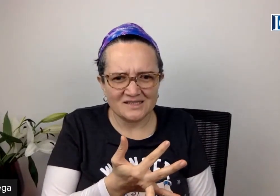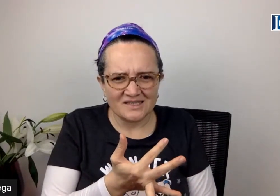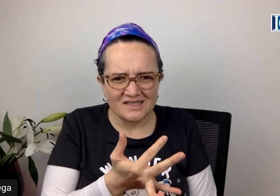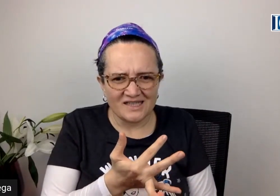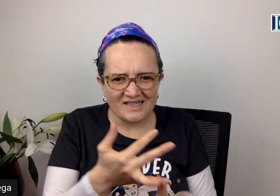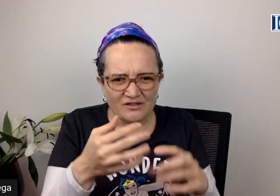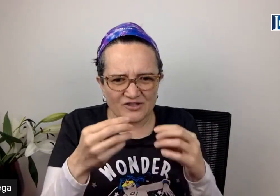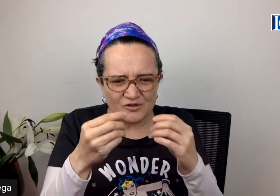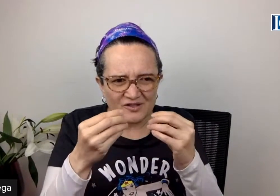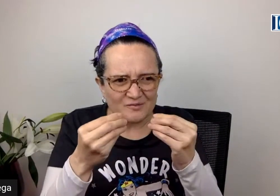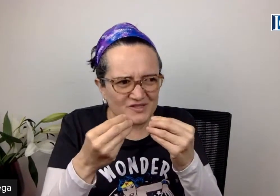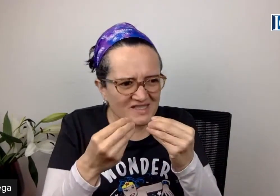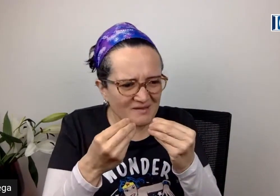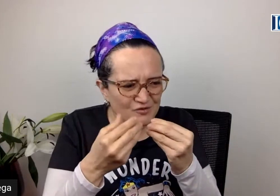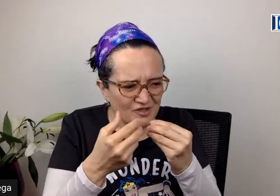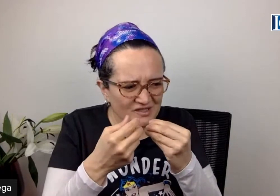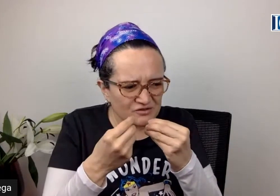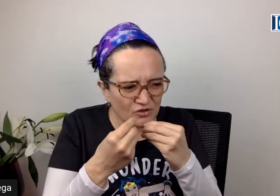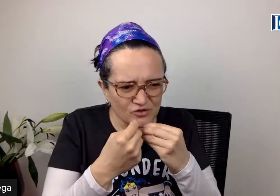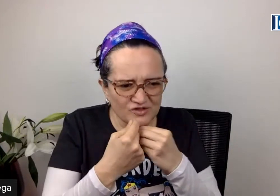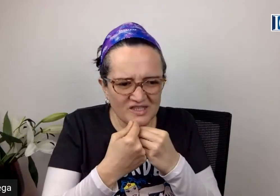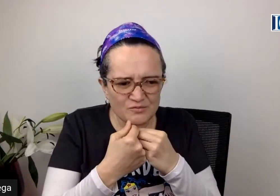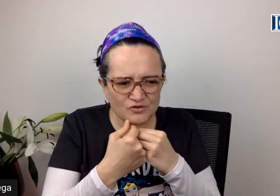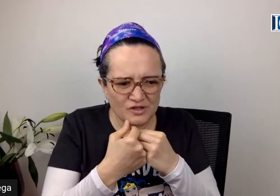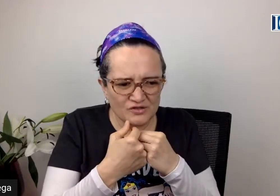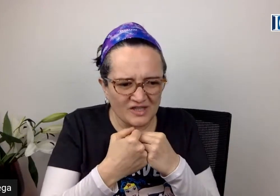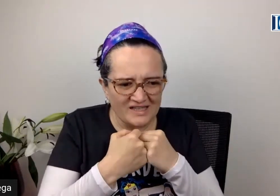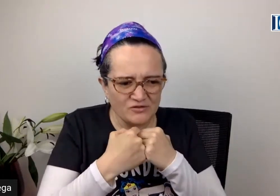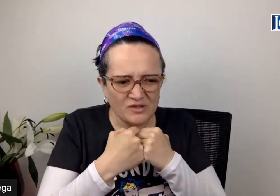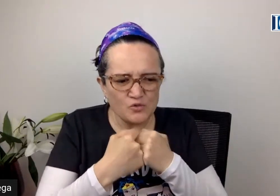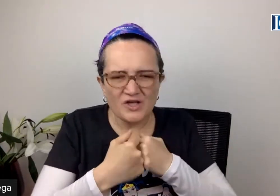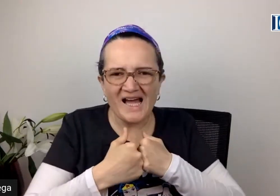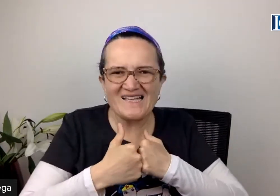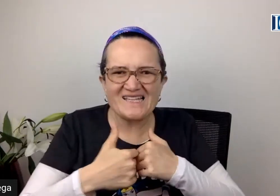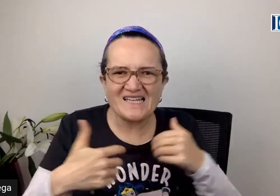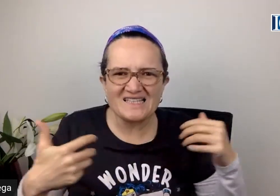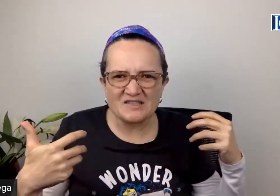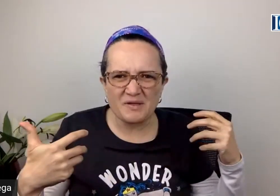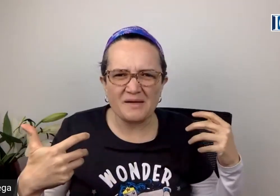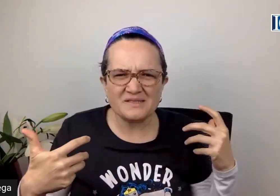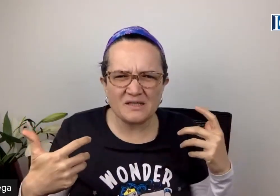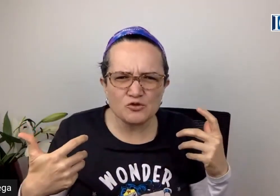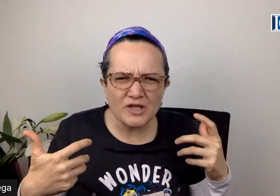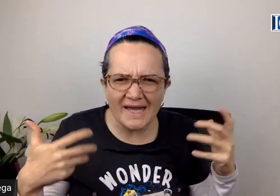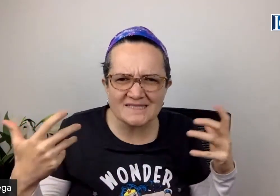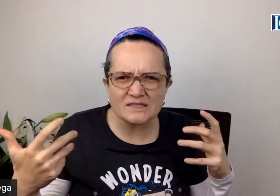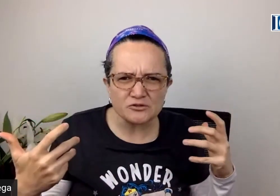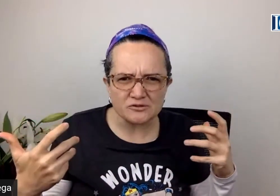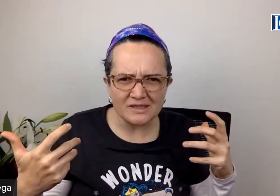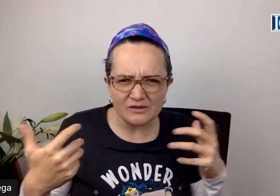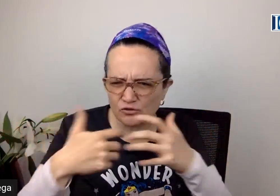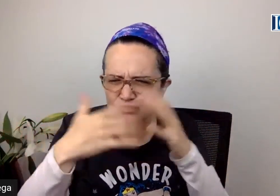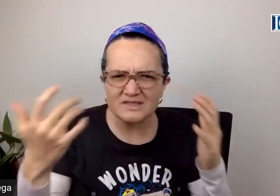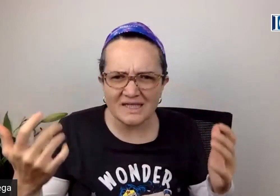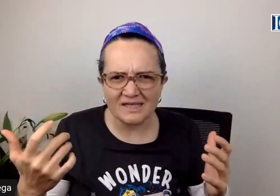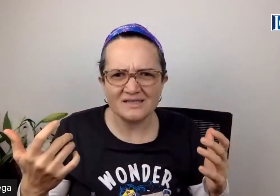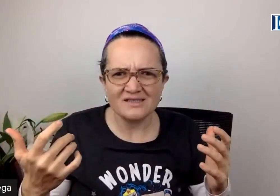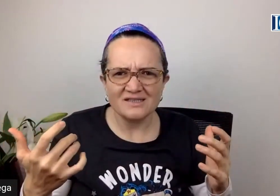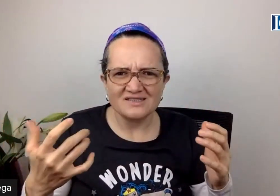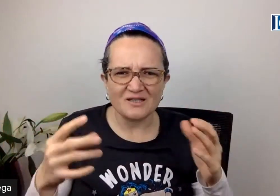el que nos acordemos y digamos todos tenemos, o sea, ¿qué es lo que busca alguien que desesperadamente busca el éxito, al costo que sea? Está